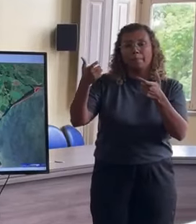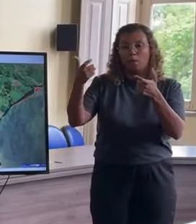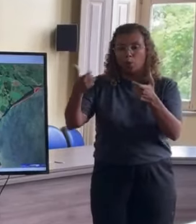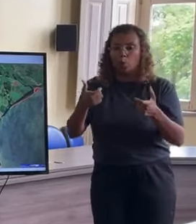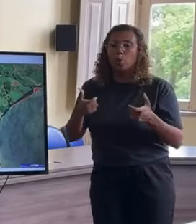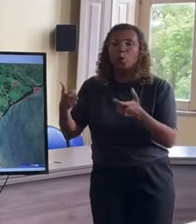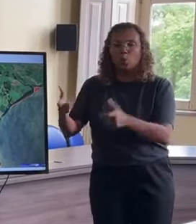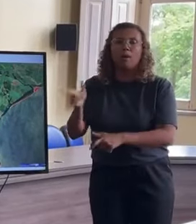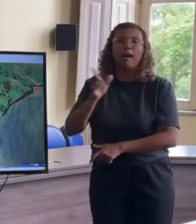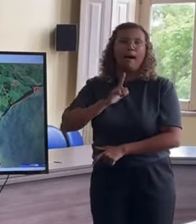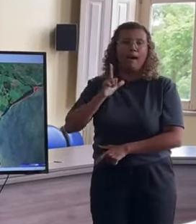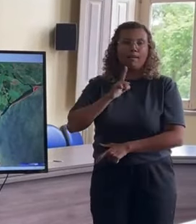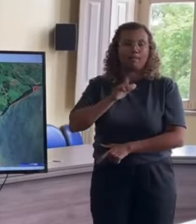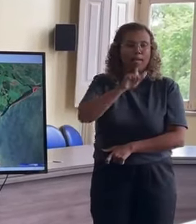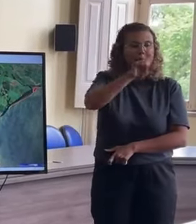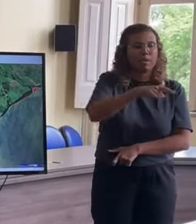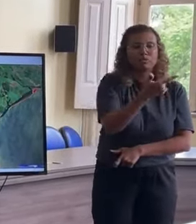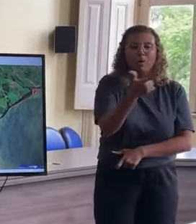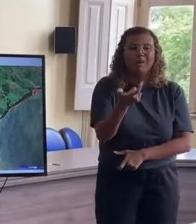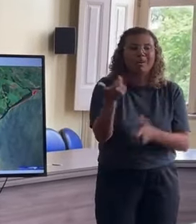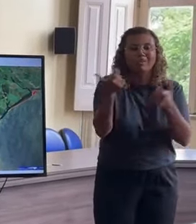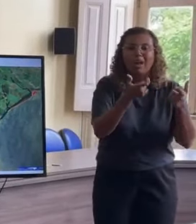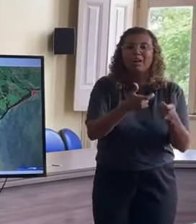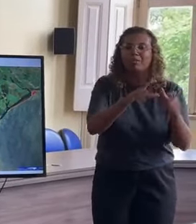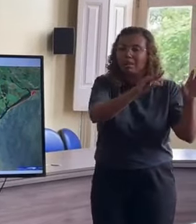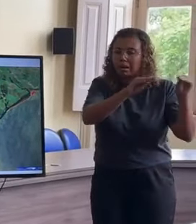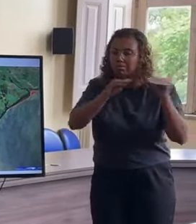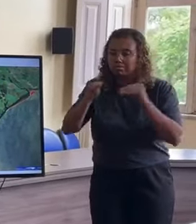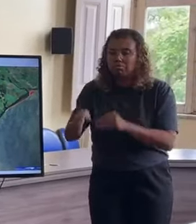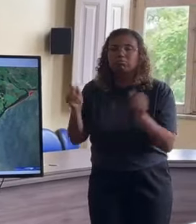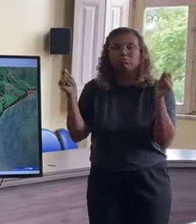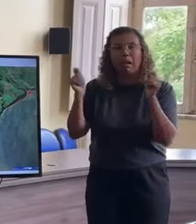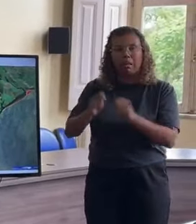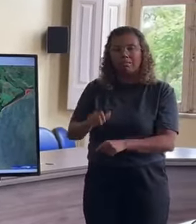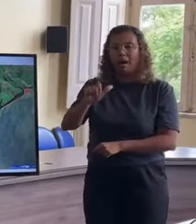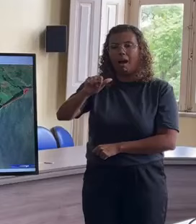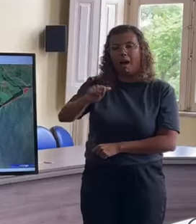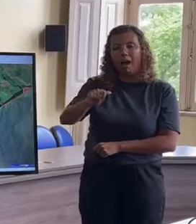abrigos, os nossos abrigos estão funcionando, estão em condições.